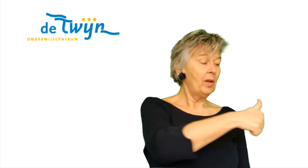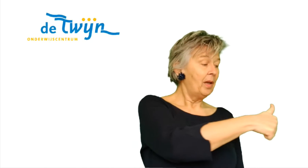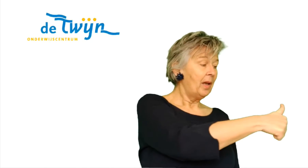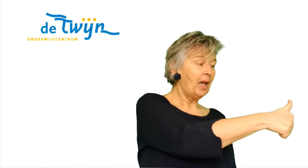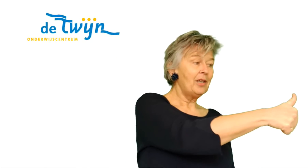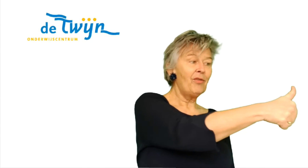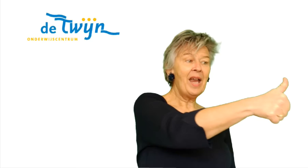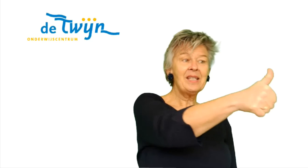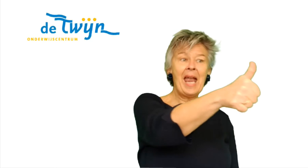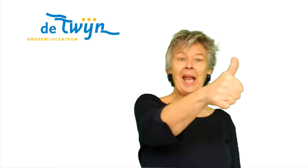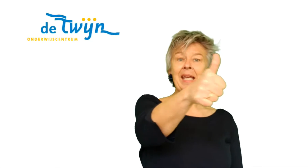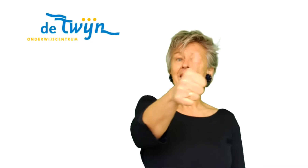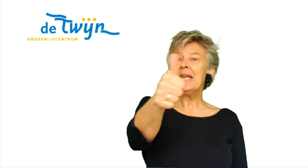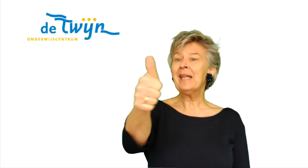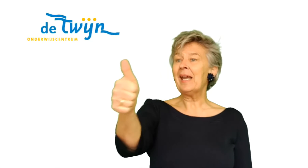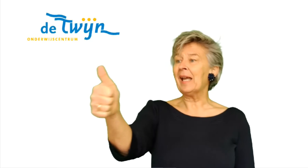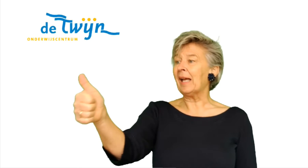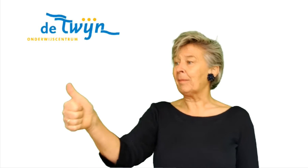en je wijst eigenlijk iedereen aan.